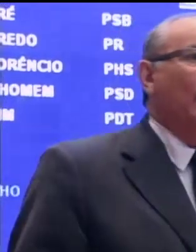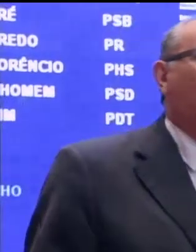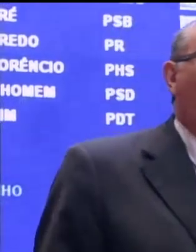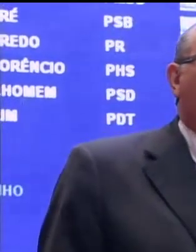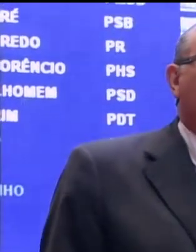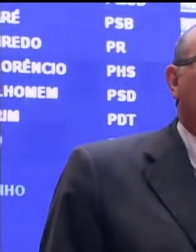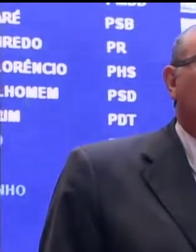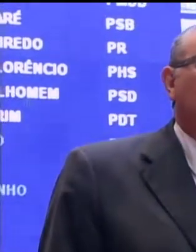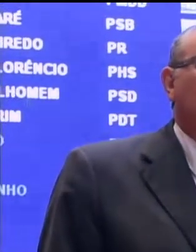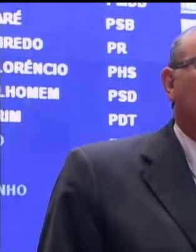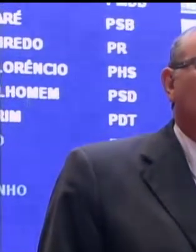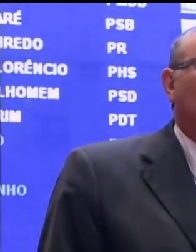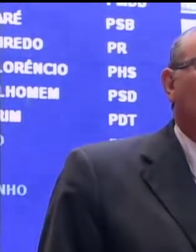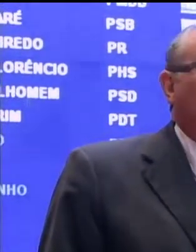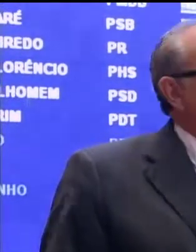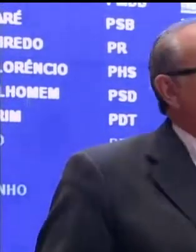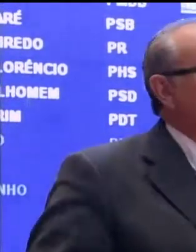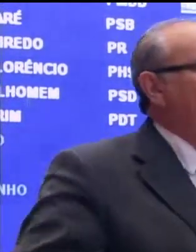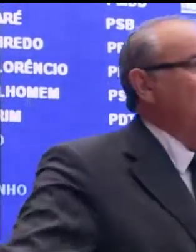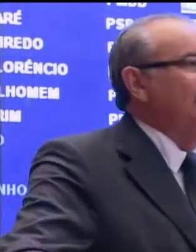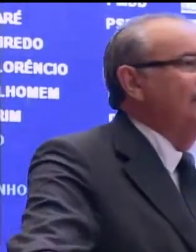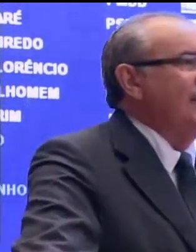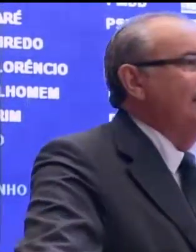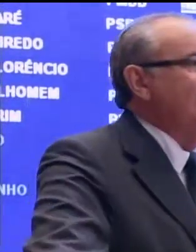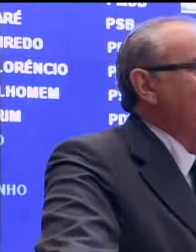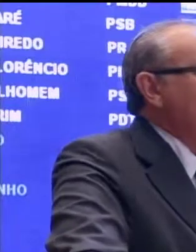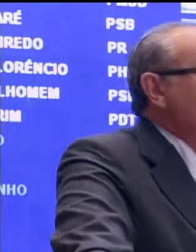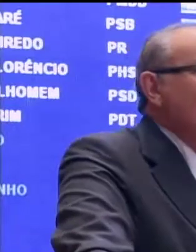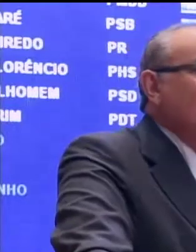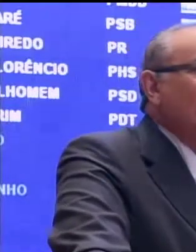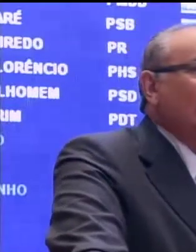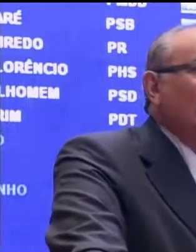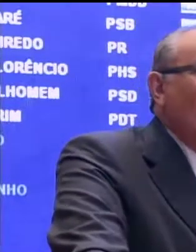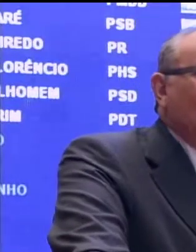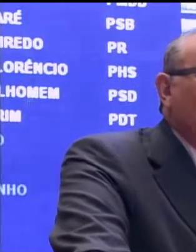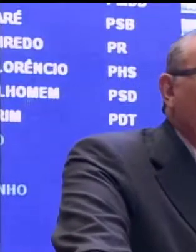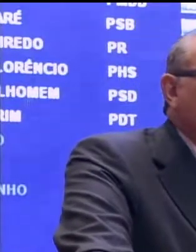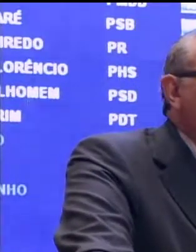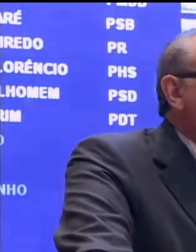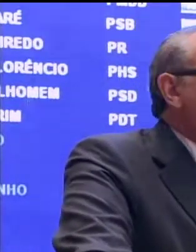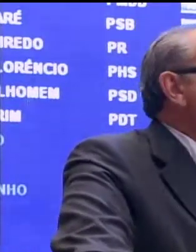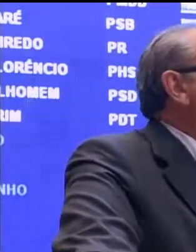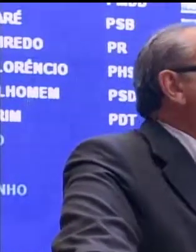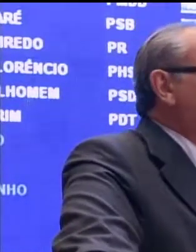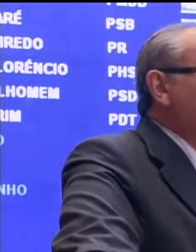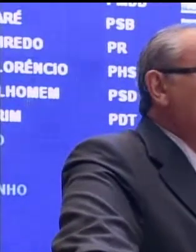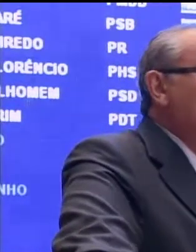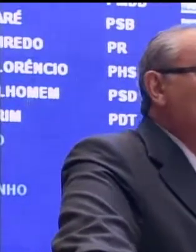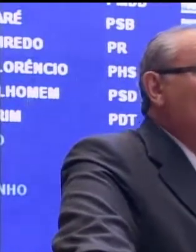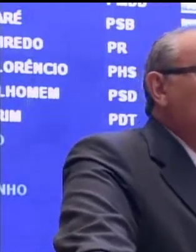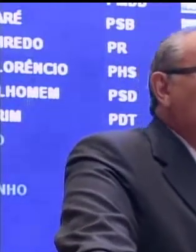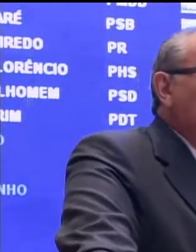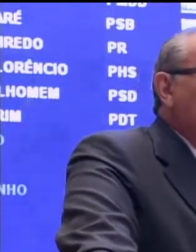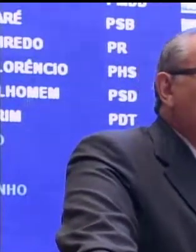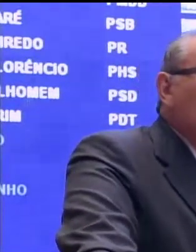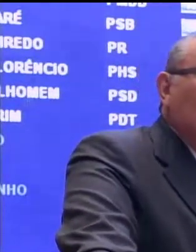aceito pelo povo. Mas ninguém pode dizer que isso é mentira, que isso são ilações, que é fruto